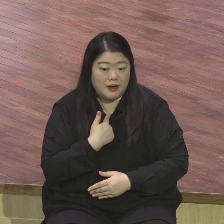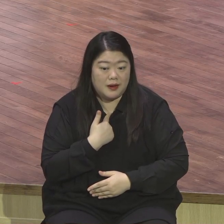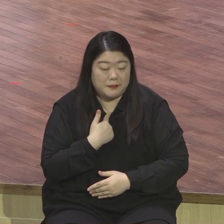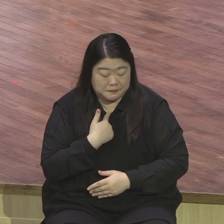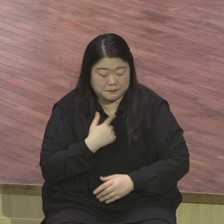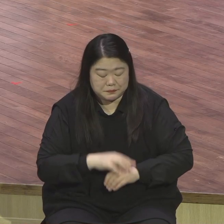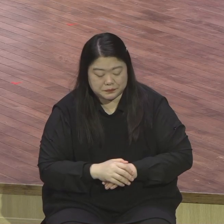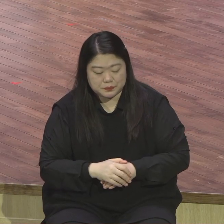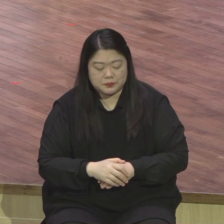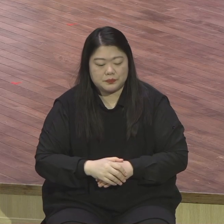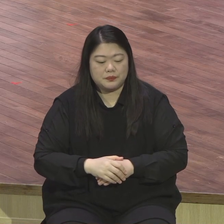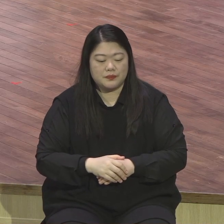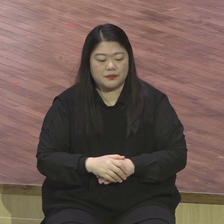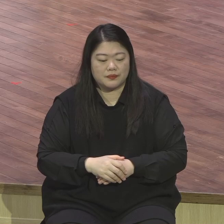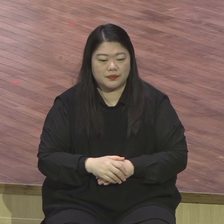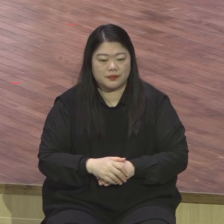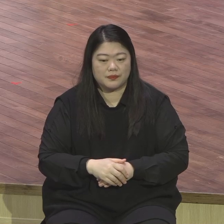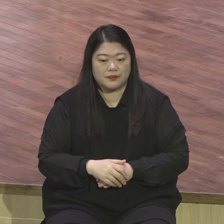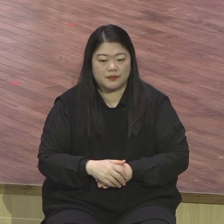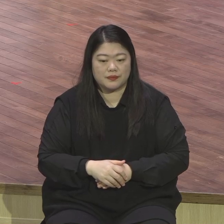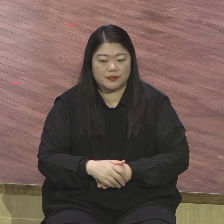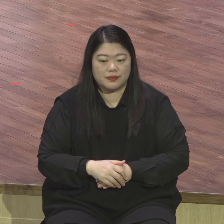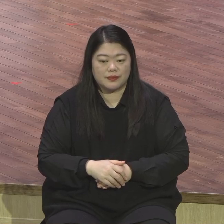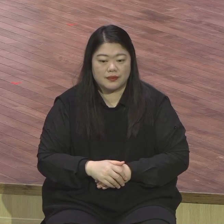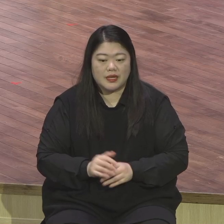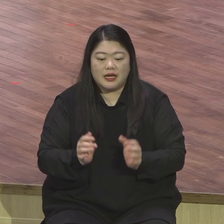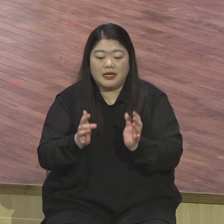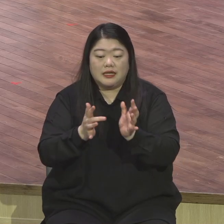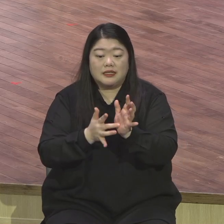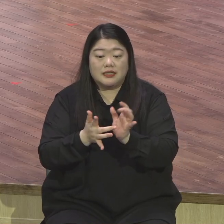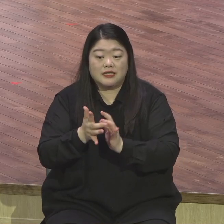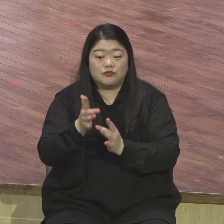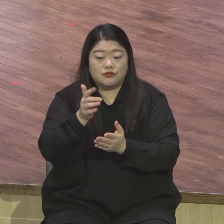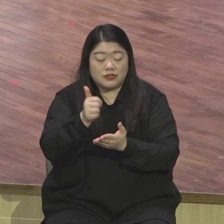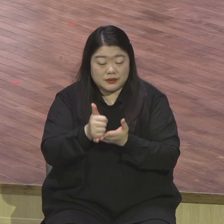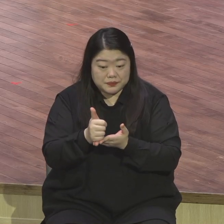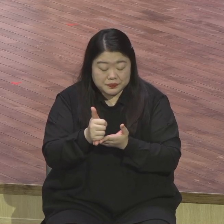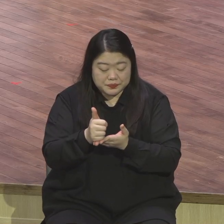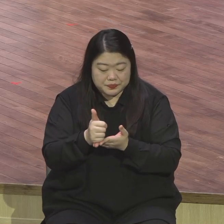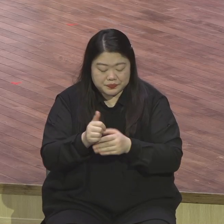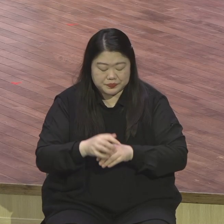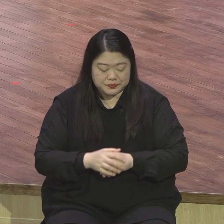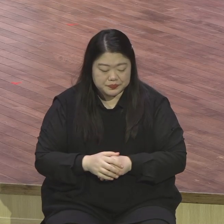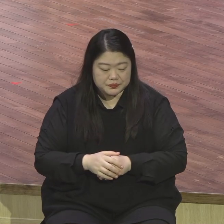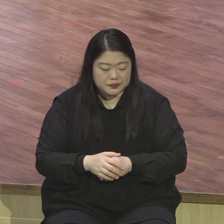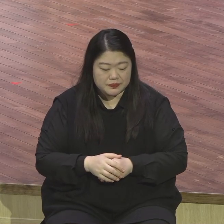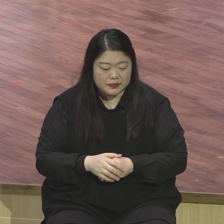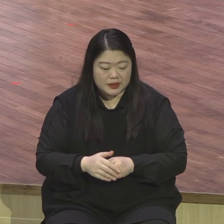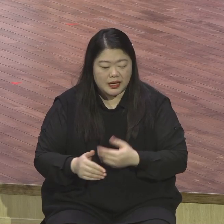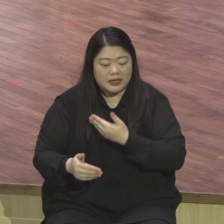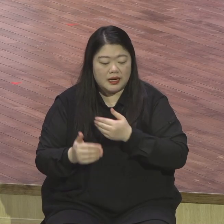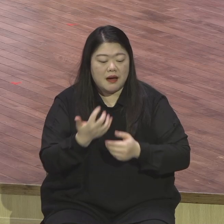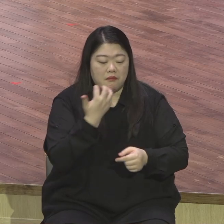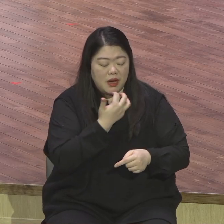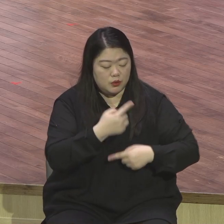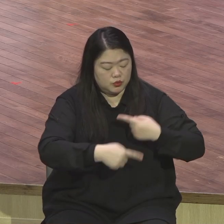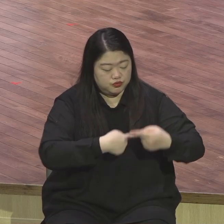처음으로 십자가의 죽음과 부활을 처음으로 말씀하셨습니다 그리고 나서